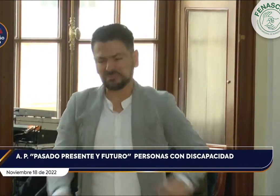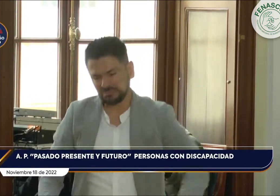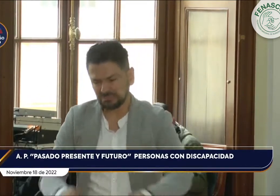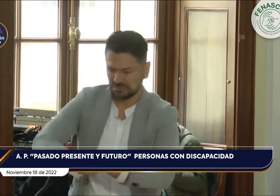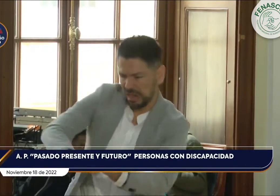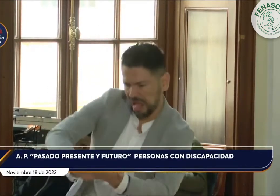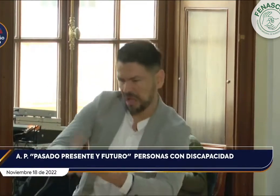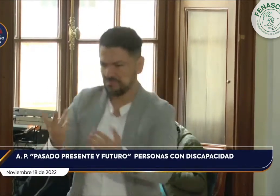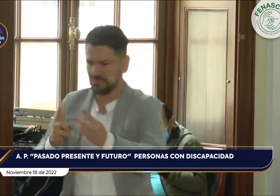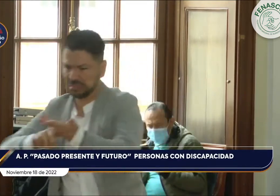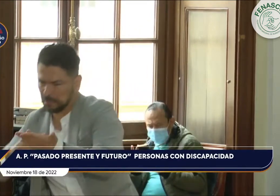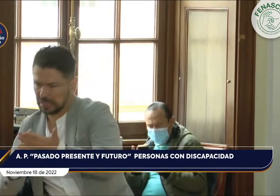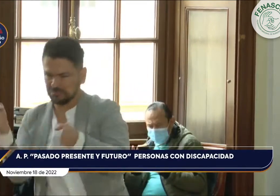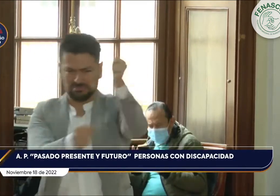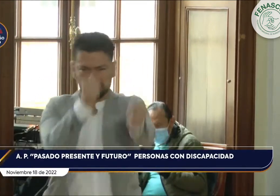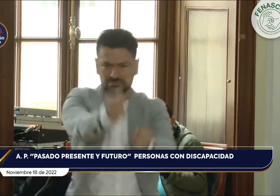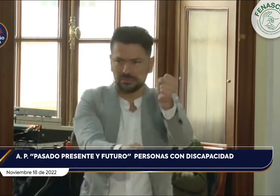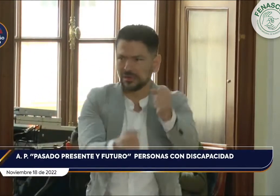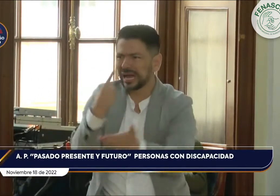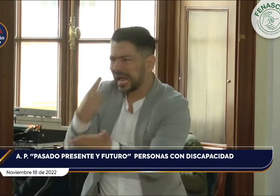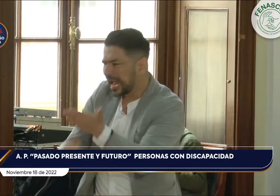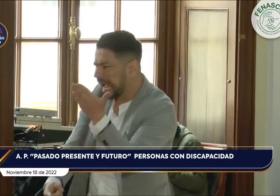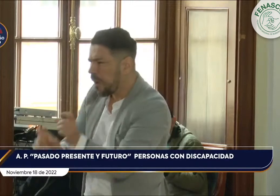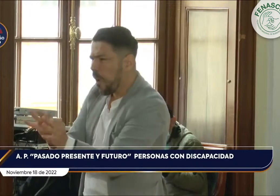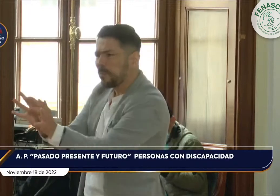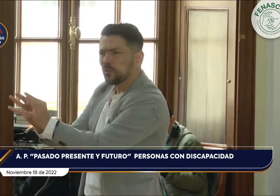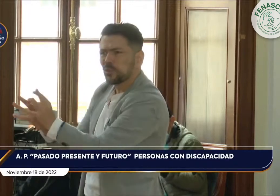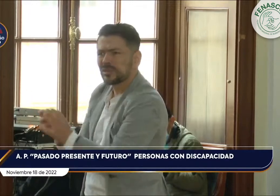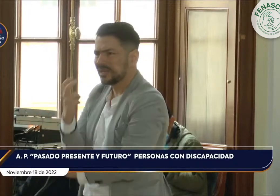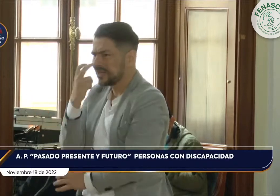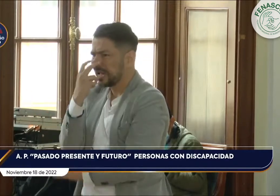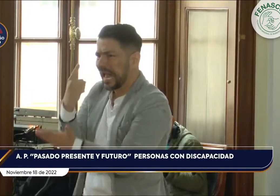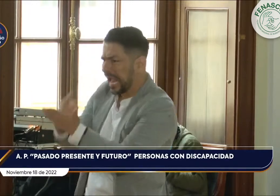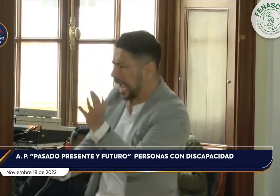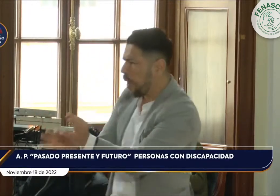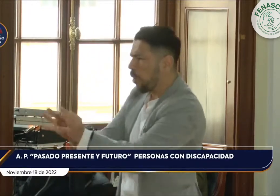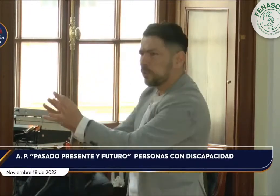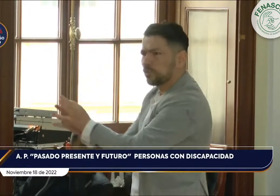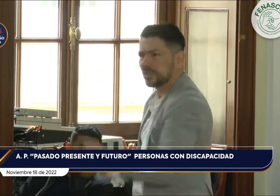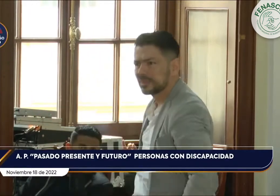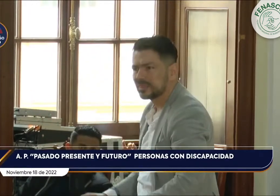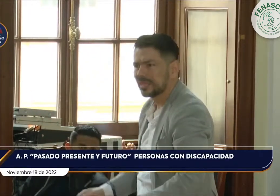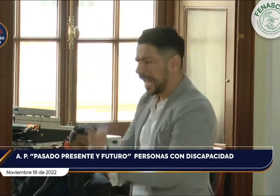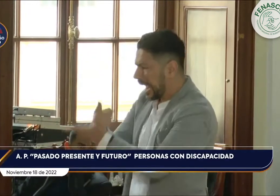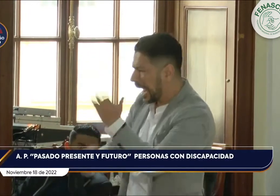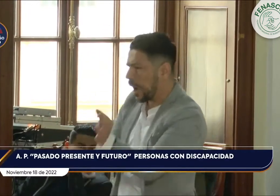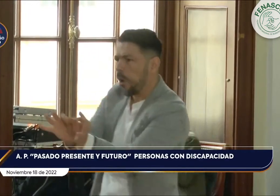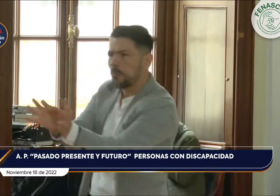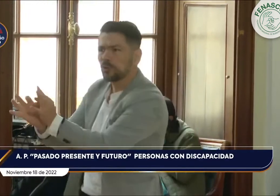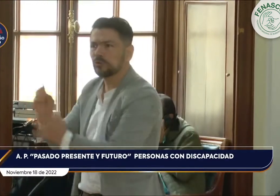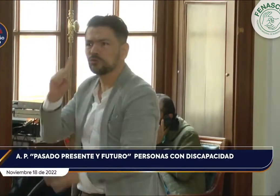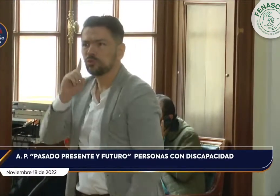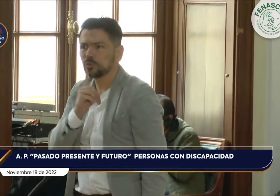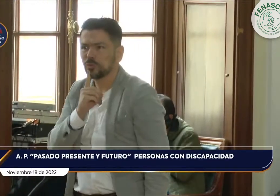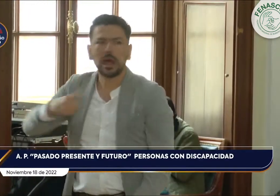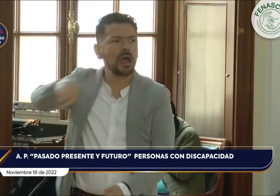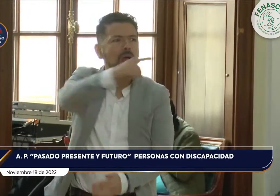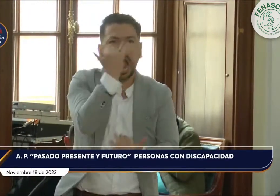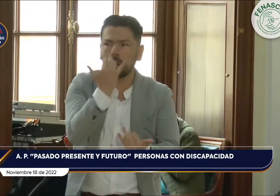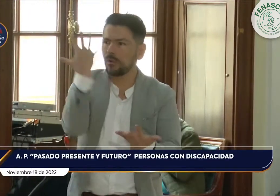generalmente dicen, ah bueno, el presupuesto es para discapacidad y solo se plantea que es para accesibilidad, sin embargo, no se plantea el